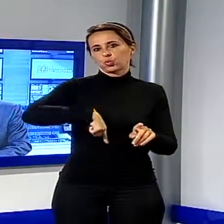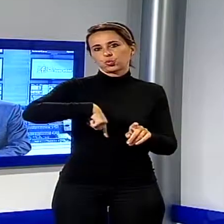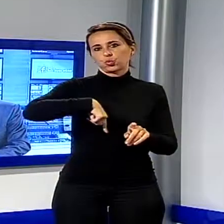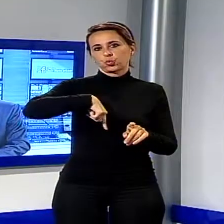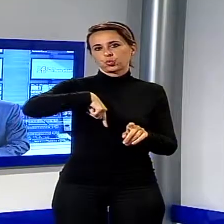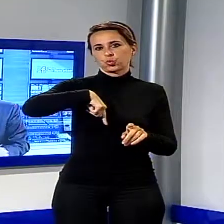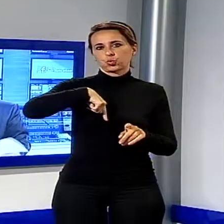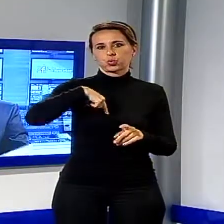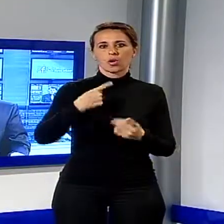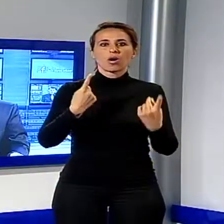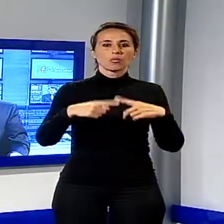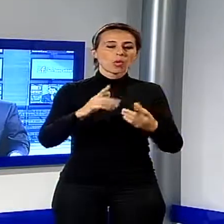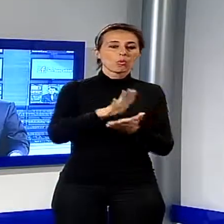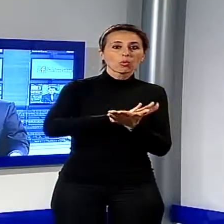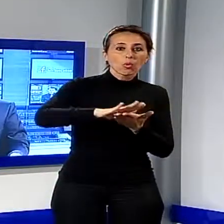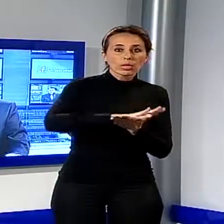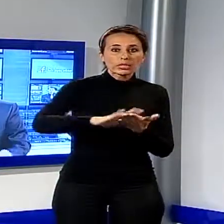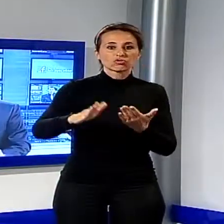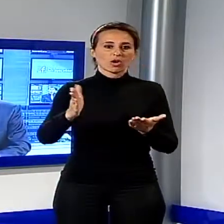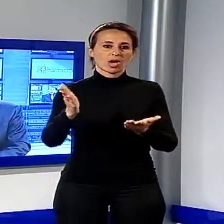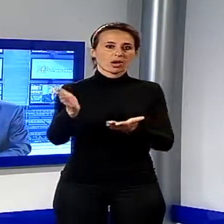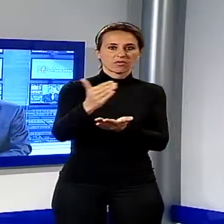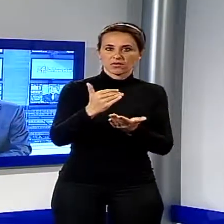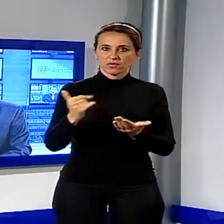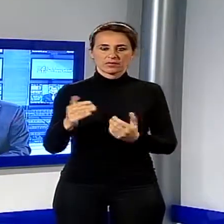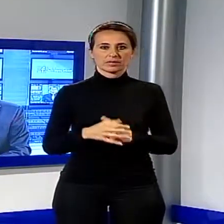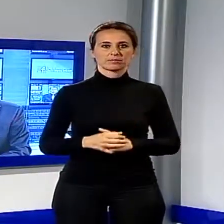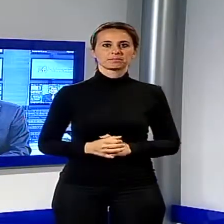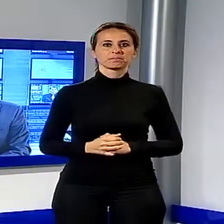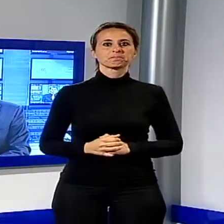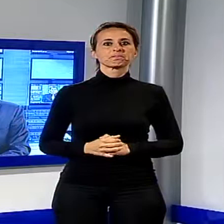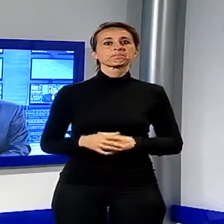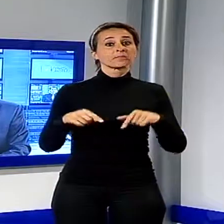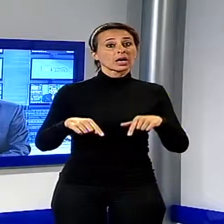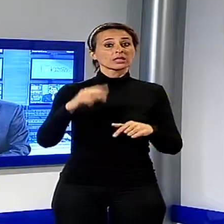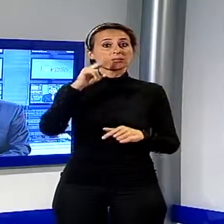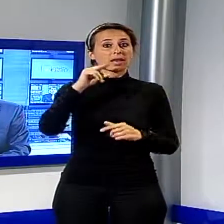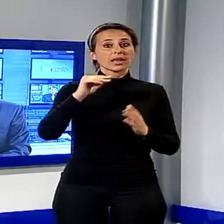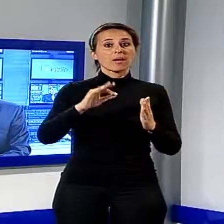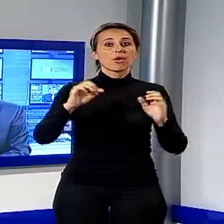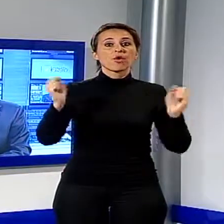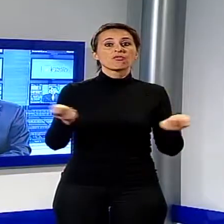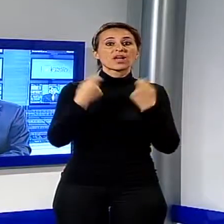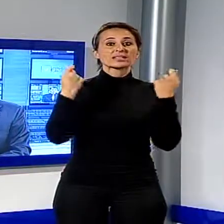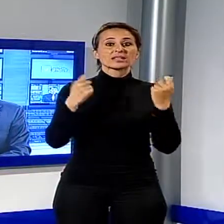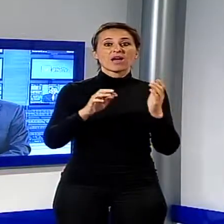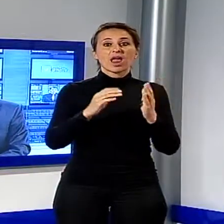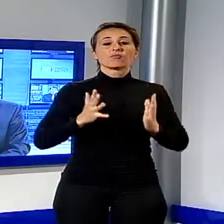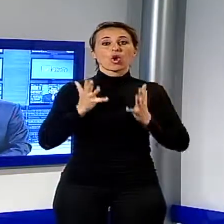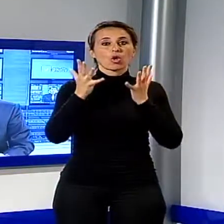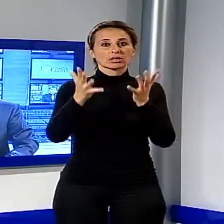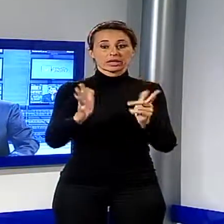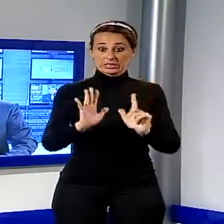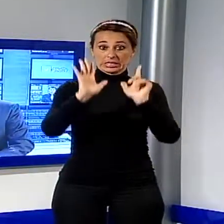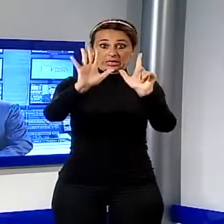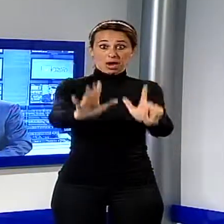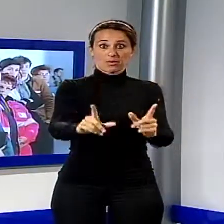e la bonifica dell'asfalto. Adesso parliamo del Festival del Volontariato che si terrà la prossima settimana a Lucca.